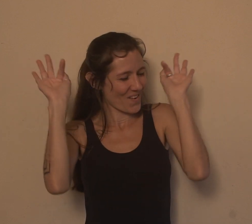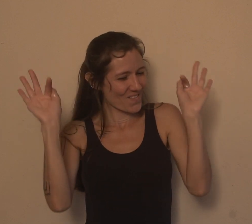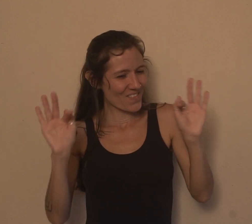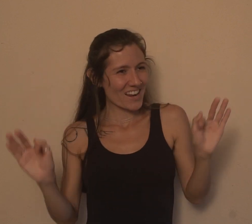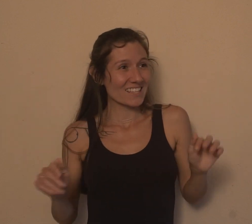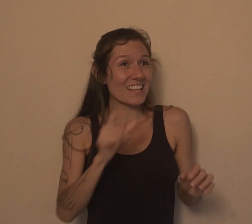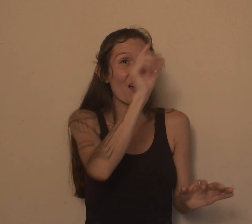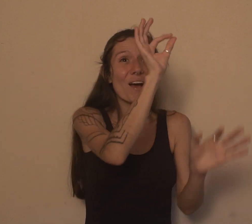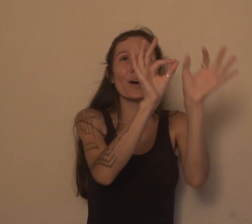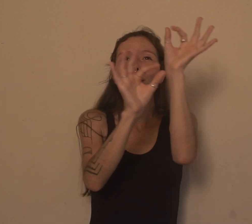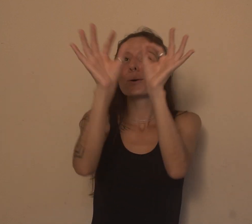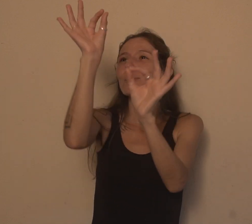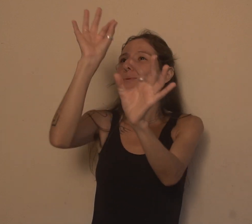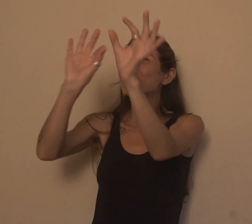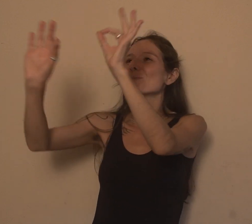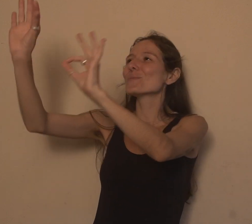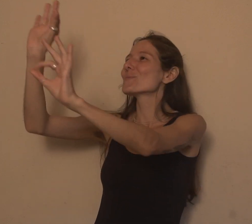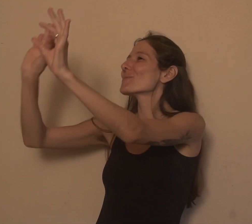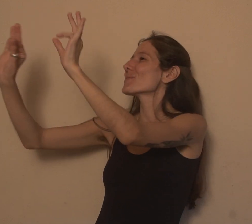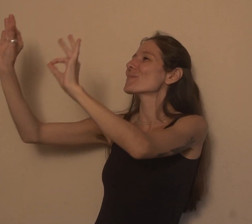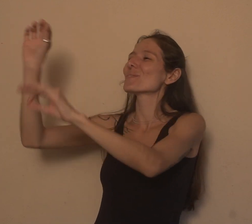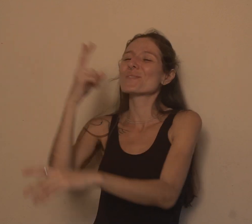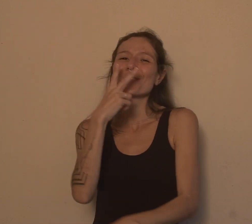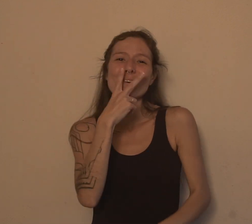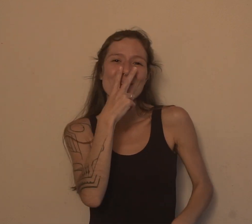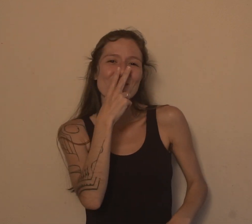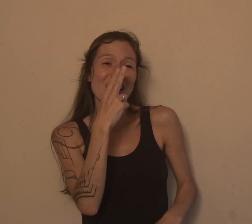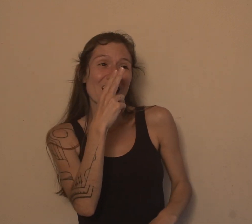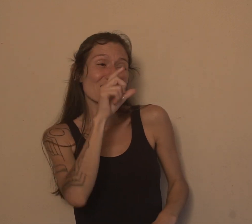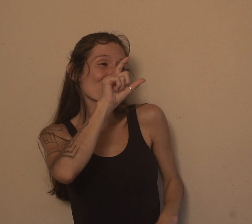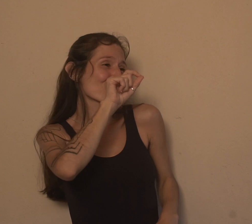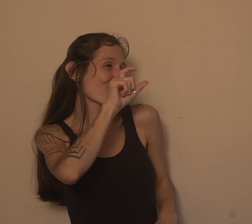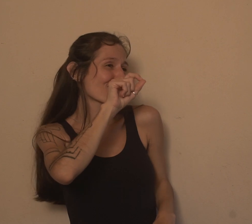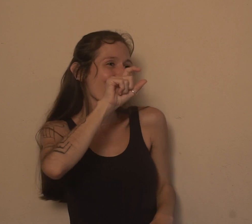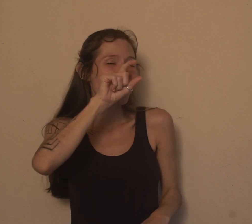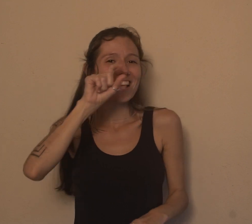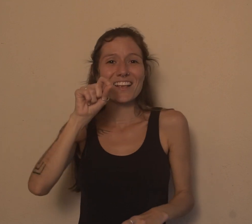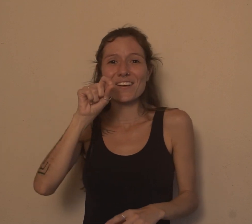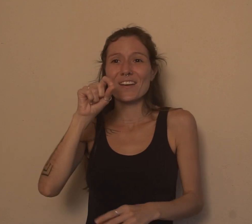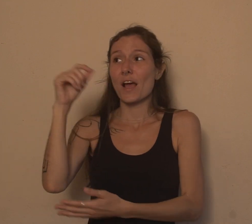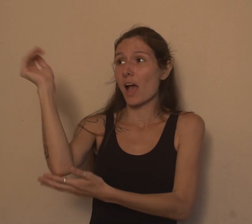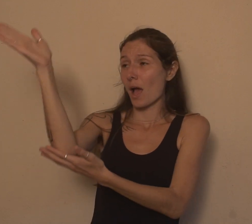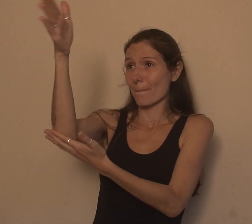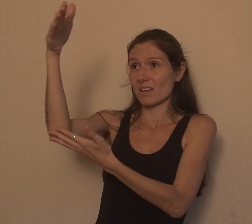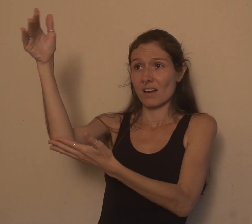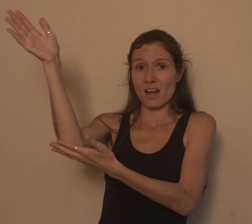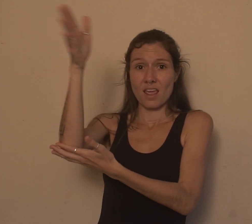alegre e bonito. As fitas avoam que nem passarinho. Cada um santo, a bandeira é de um jeito. Sano Divino é vermelho,